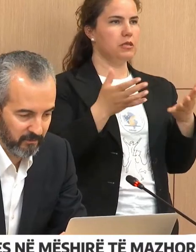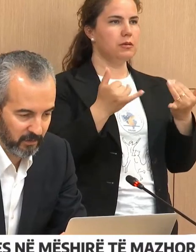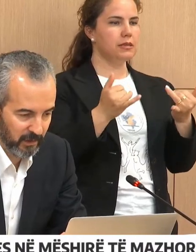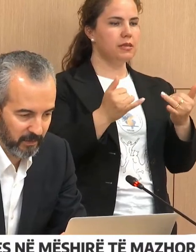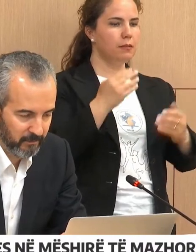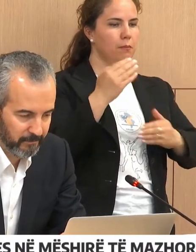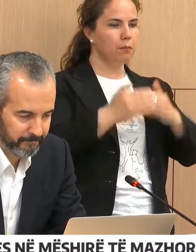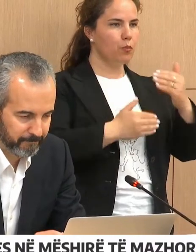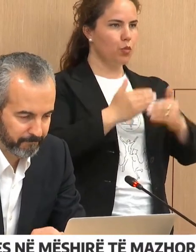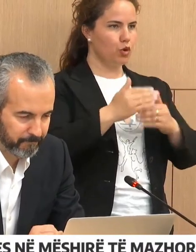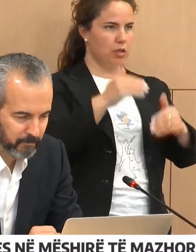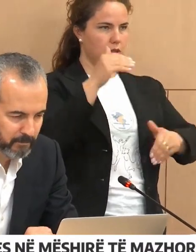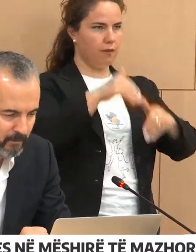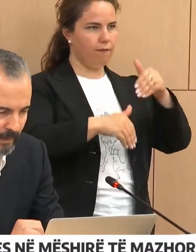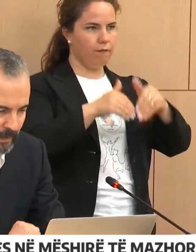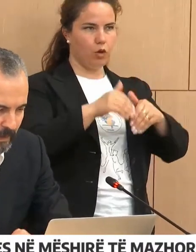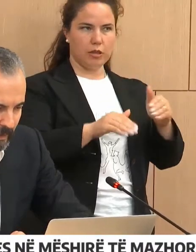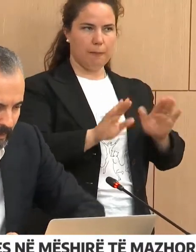votimit.